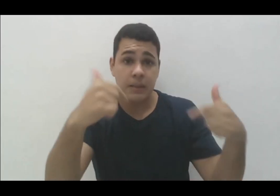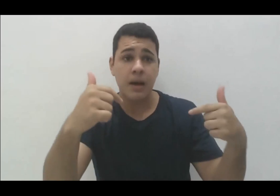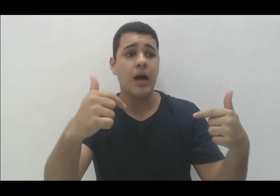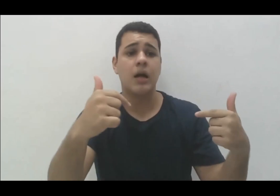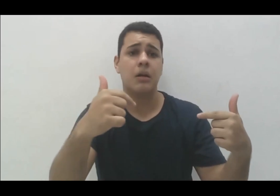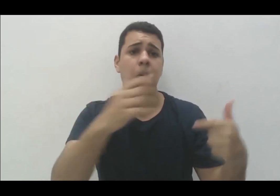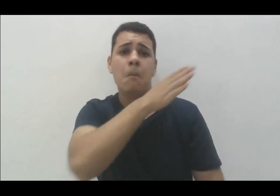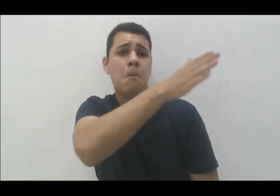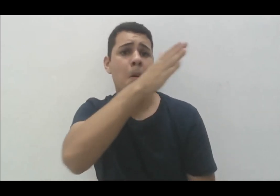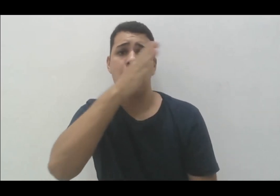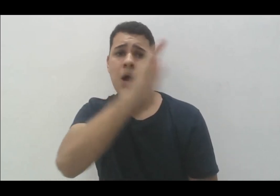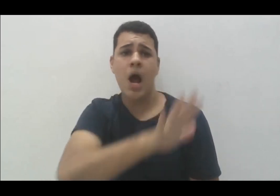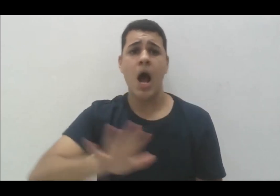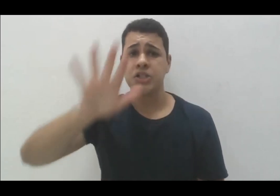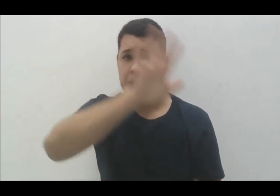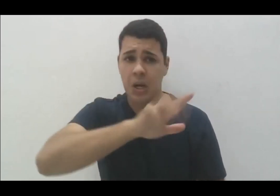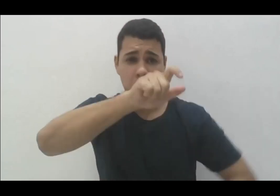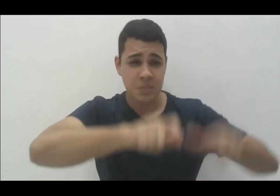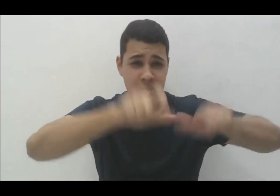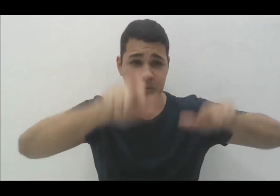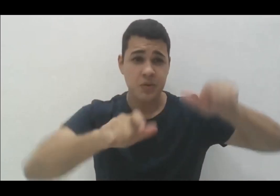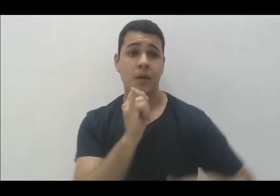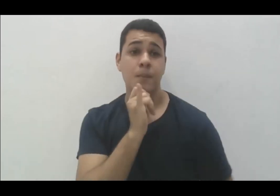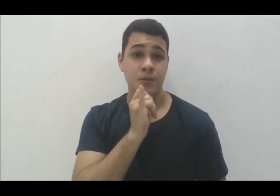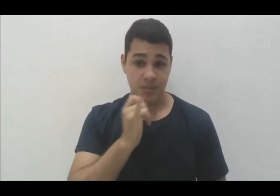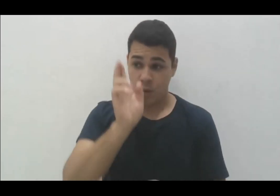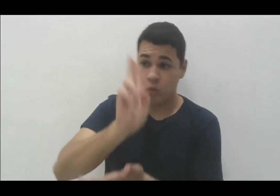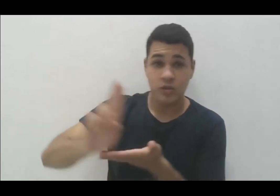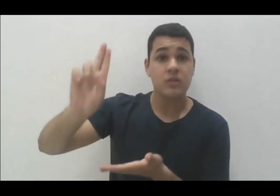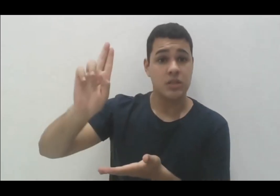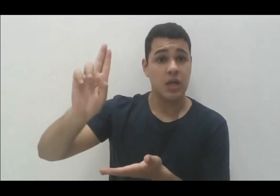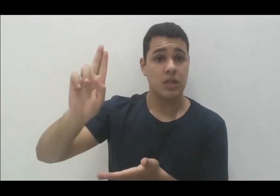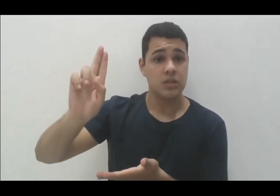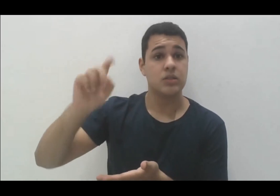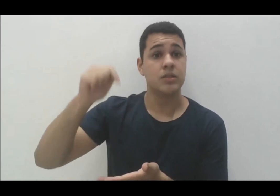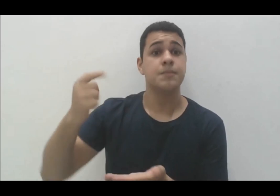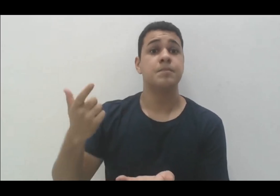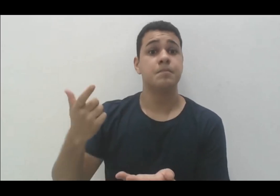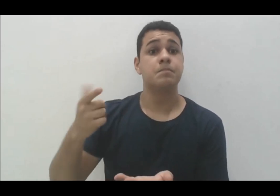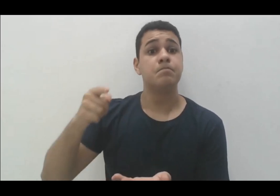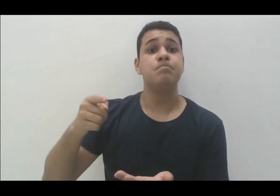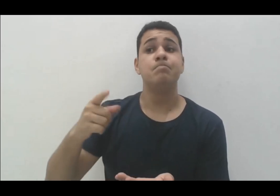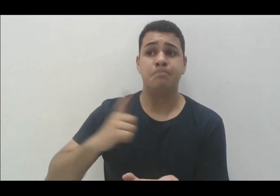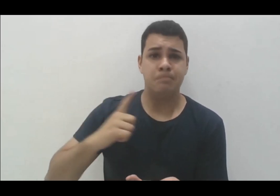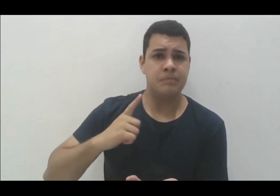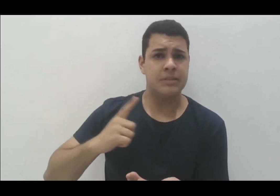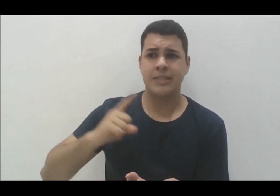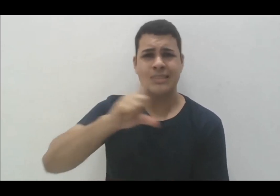população em geral, as classes populares, no caso da nossa universidade, que é uma universidade que assumiu 100